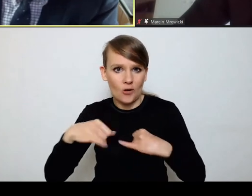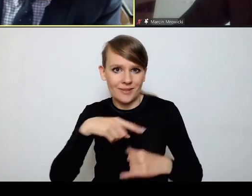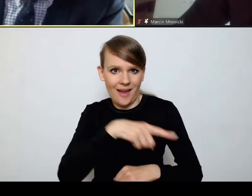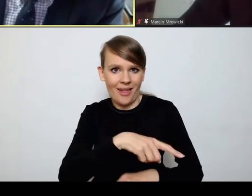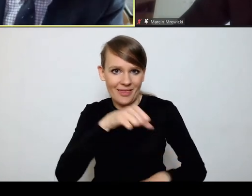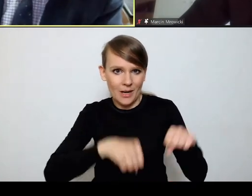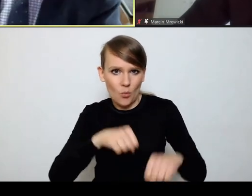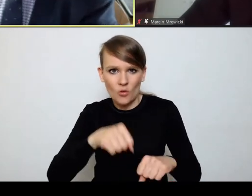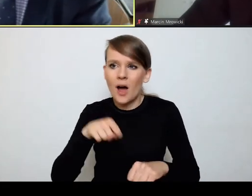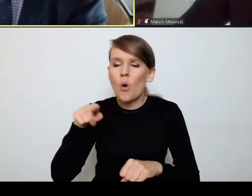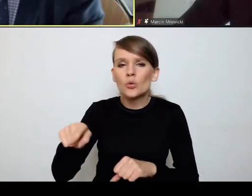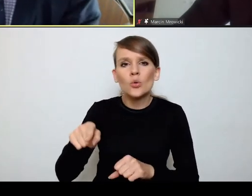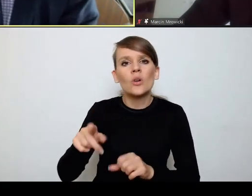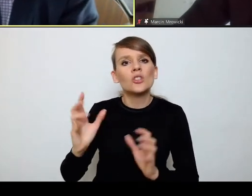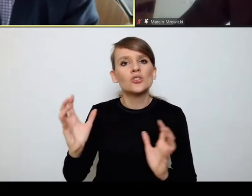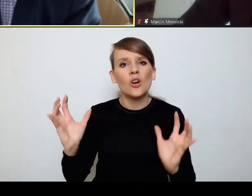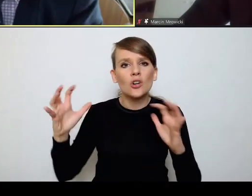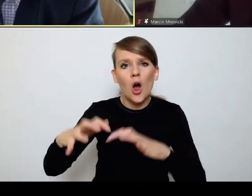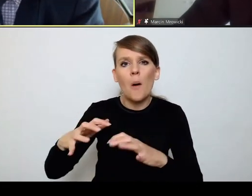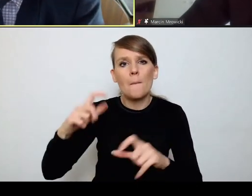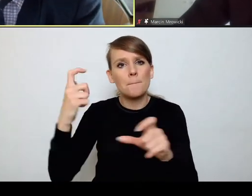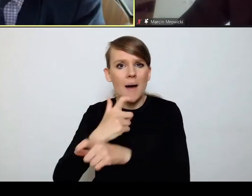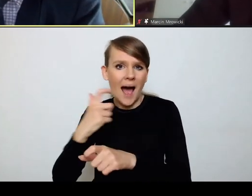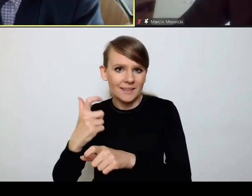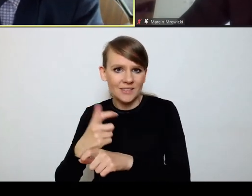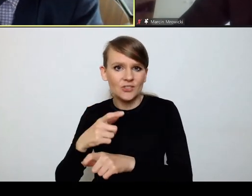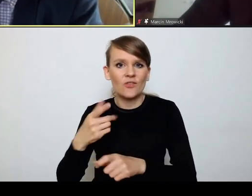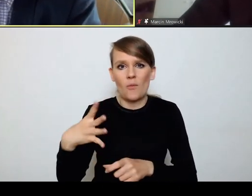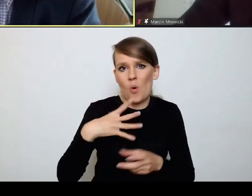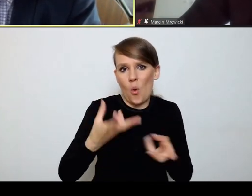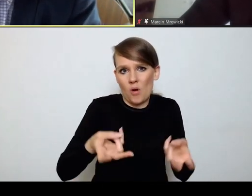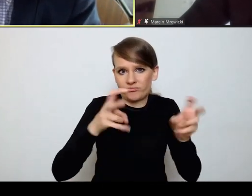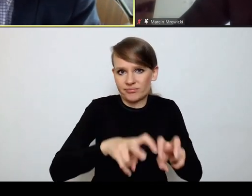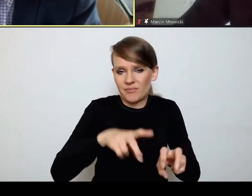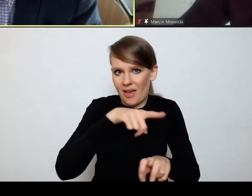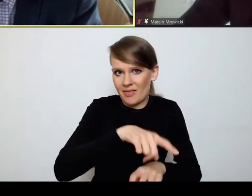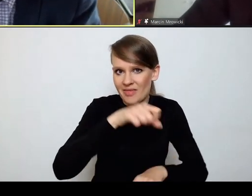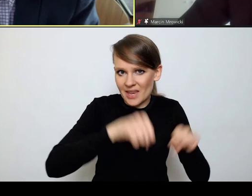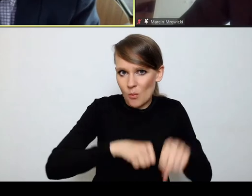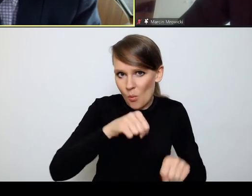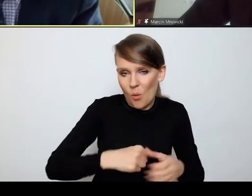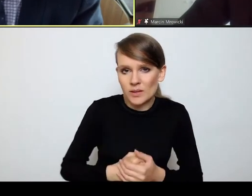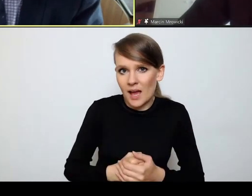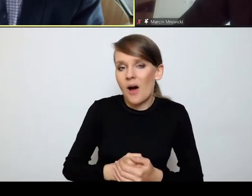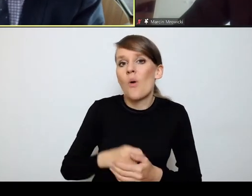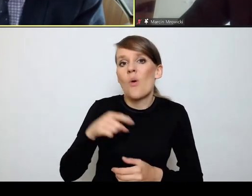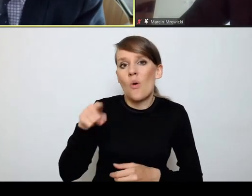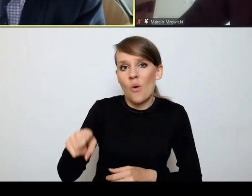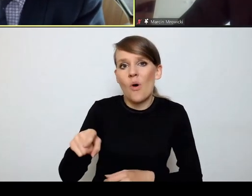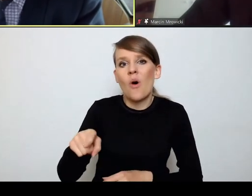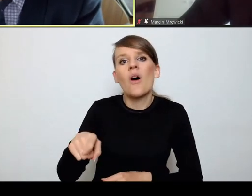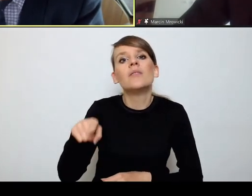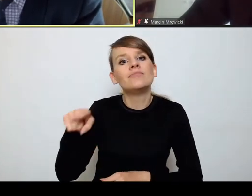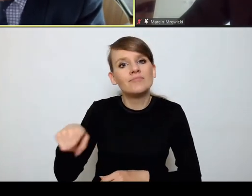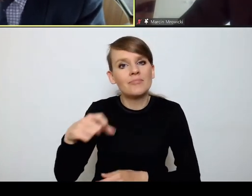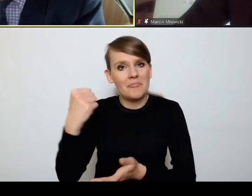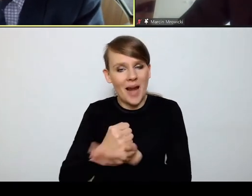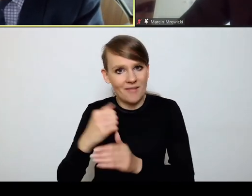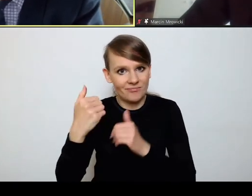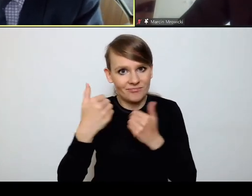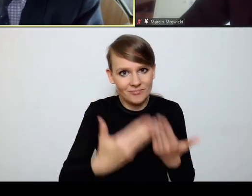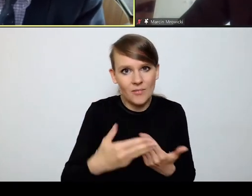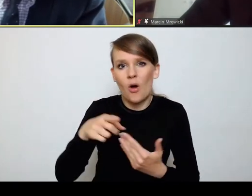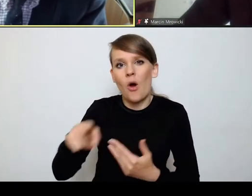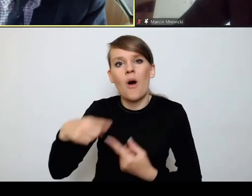jakby zgromadzenie państw stron Trybunału, który ten Trybunał utworzyło i który stanowi rzeczywiście dla Trybunału ciało legislacyjne i ciało